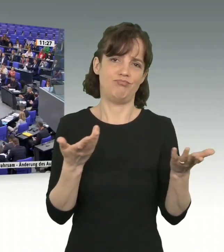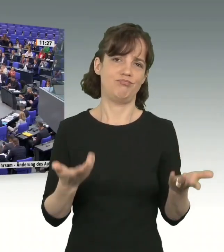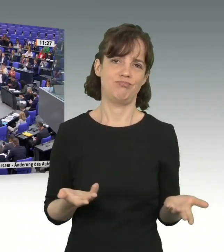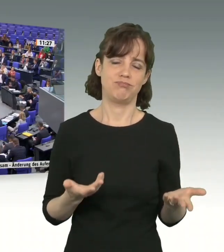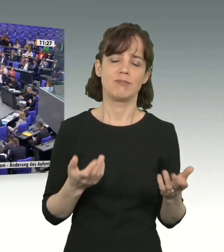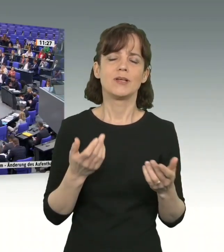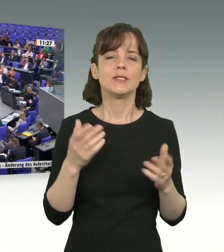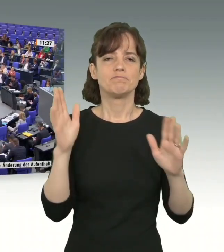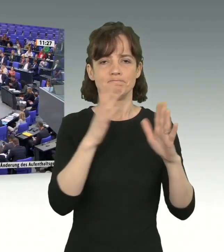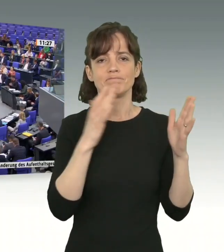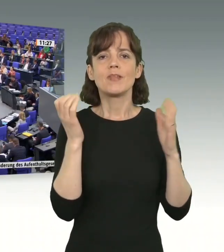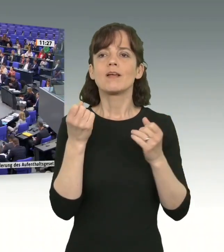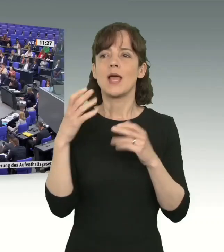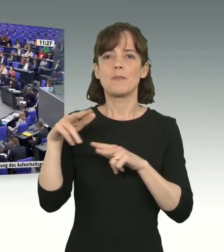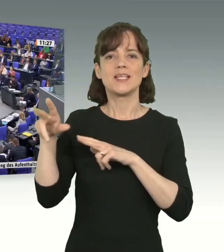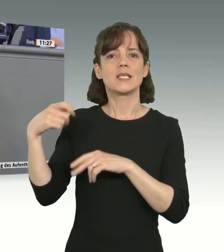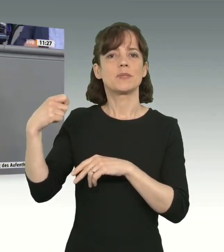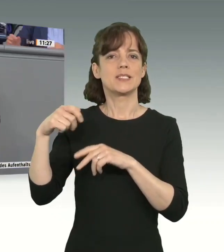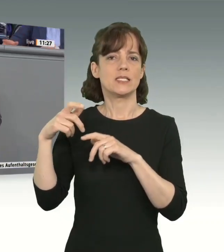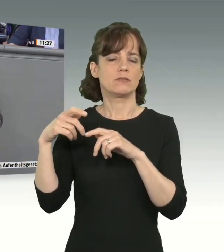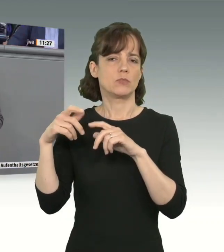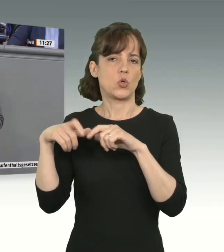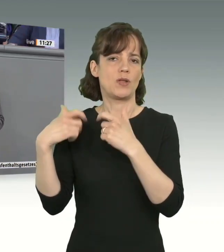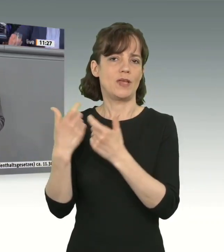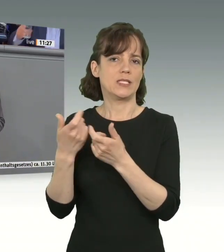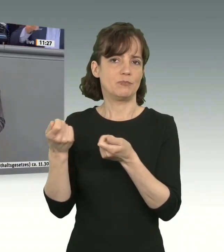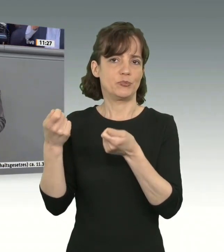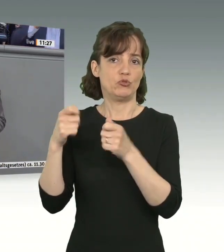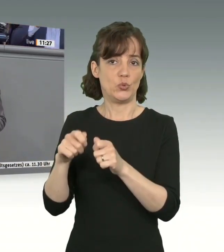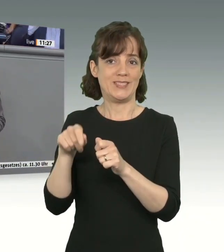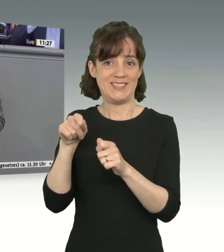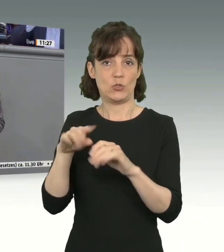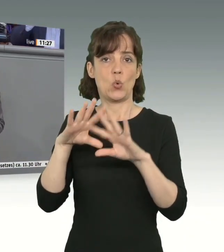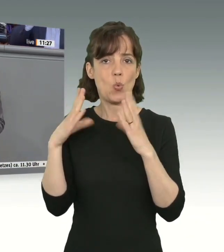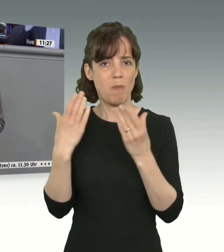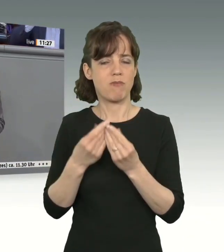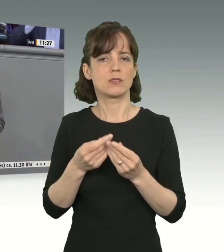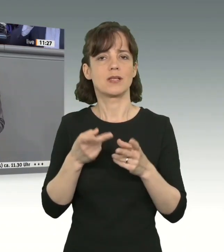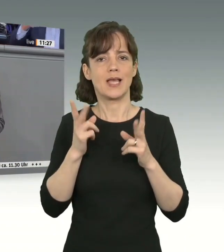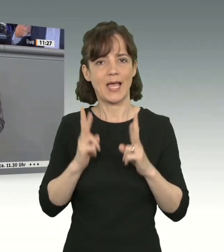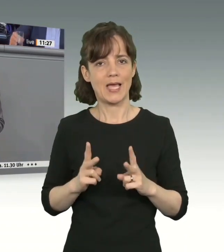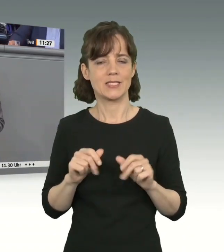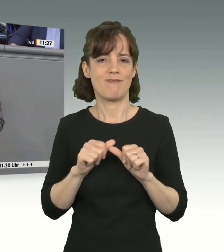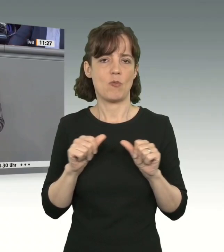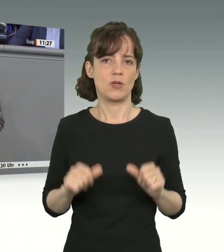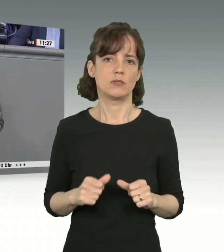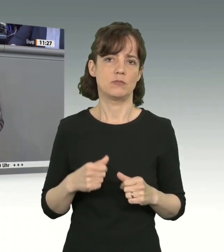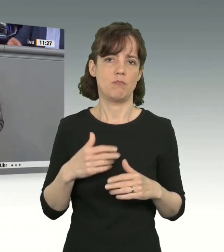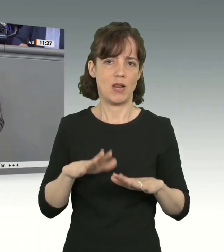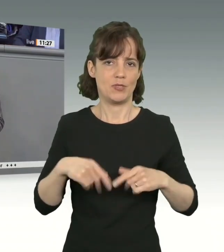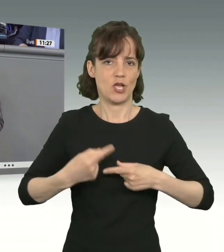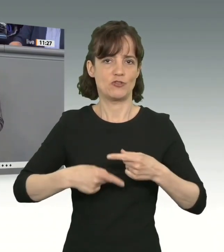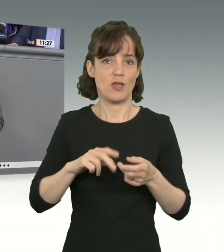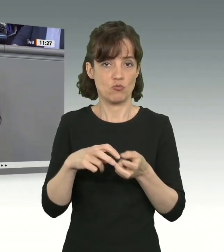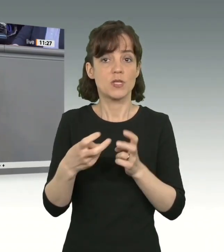Beschlüsse der Ministerpräsidentinnen und Ministerpräsidentenkonferenz umfassend in einem rechtsförmlichen, rechtsstaatlichen Verfahren hier im Parlament auch umsetzen,